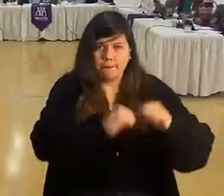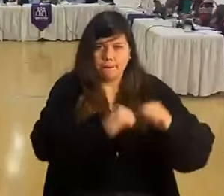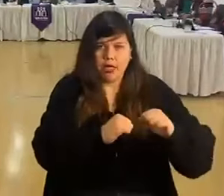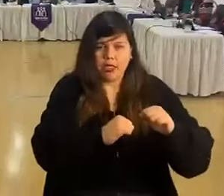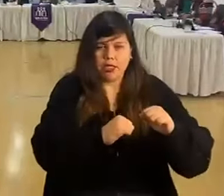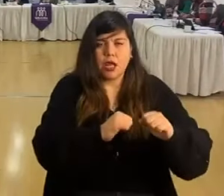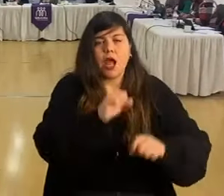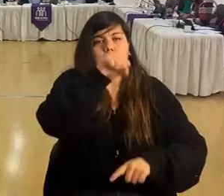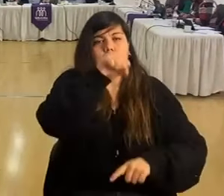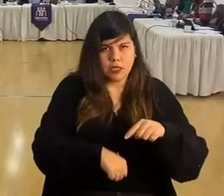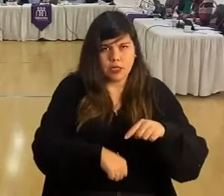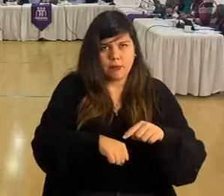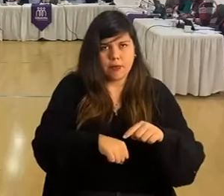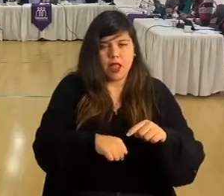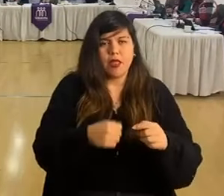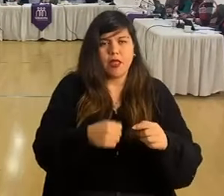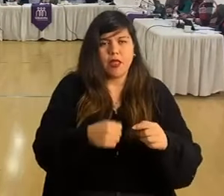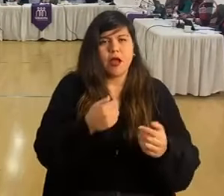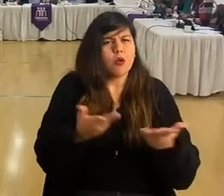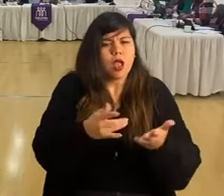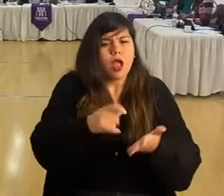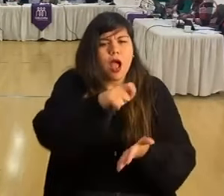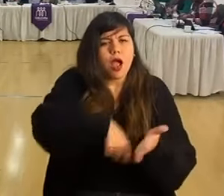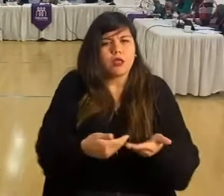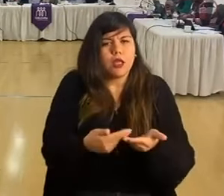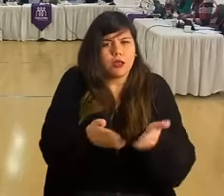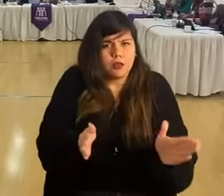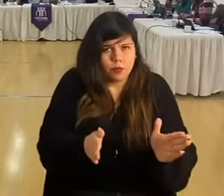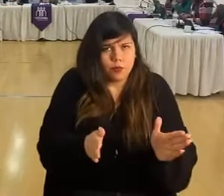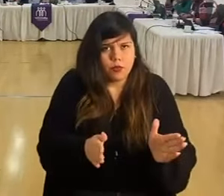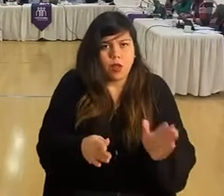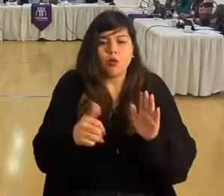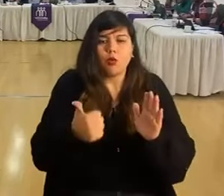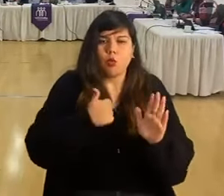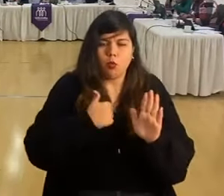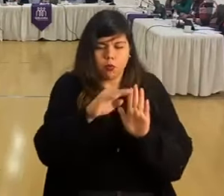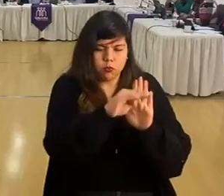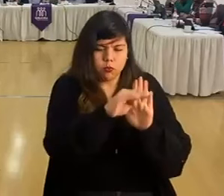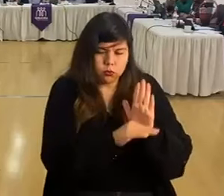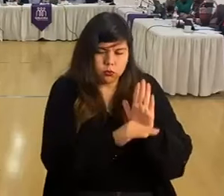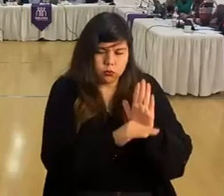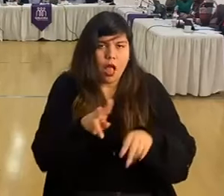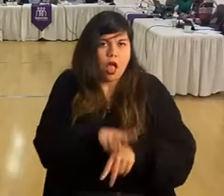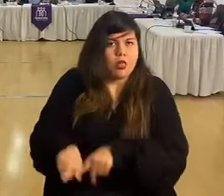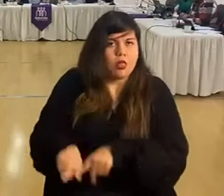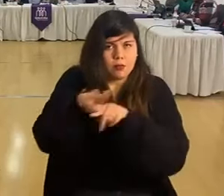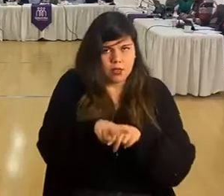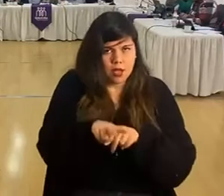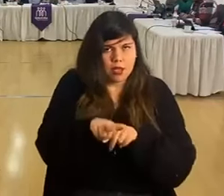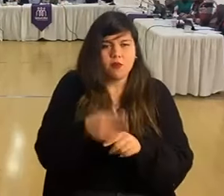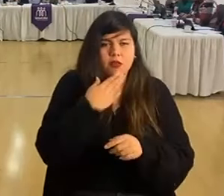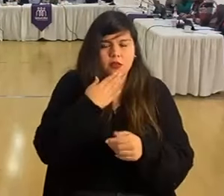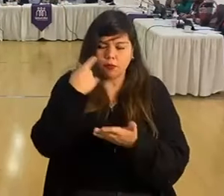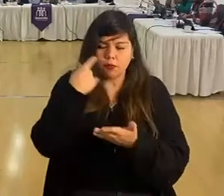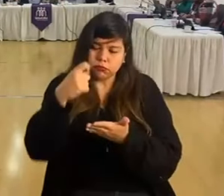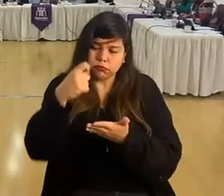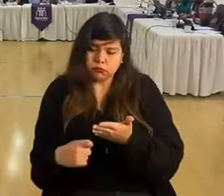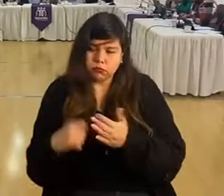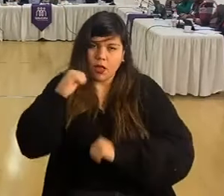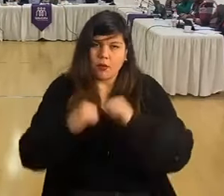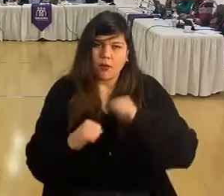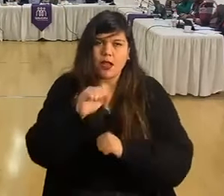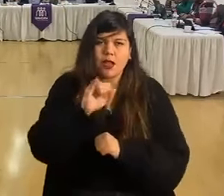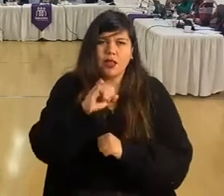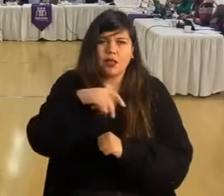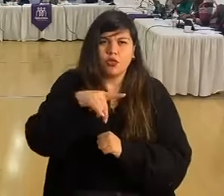aceptada en el acta de apertura, cumplió con todos los requisitos de las bases administrativas y fue evaluada, la empresa es